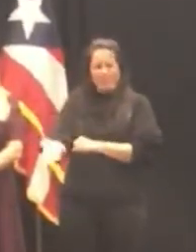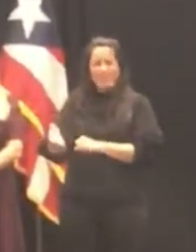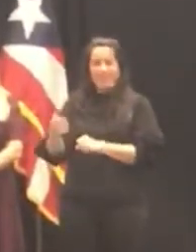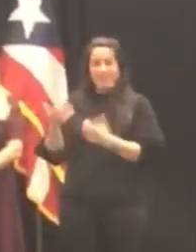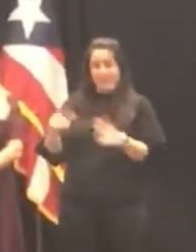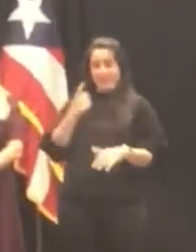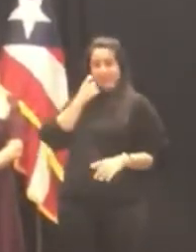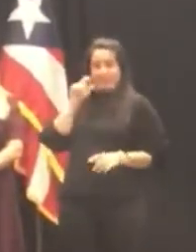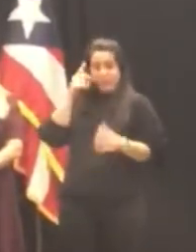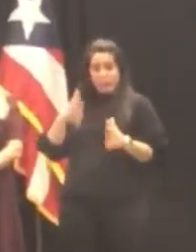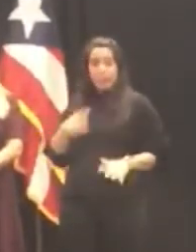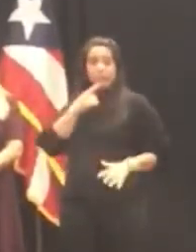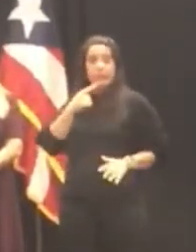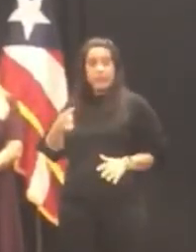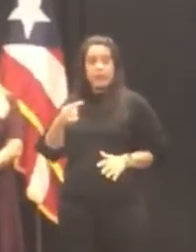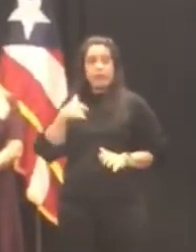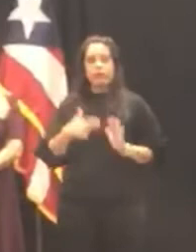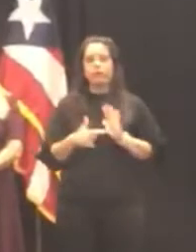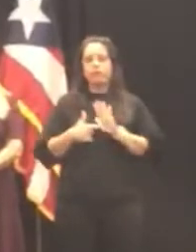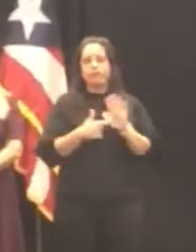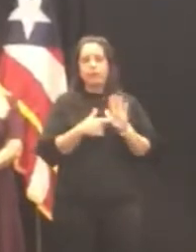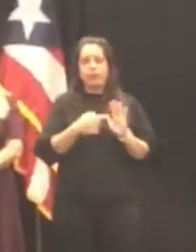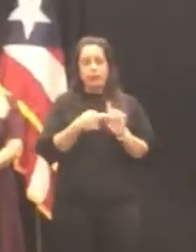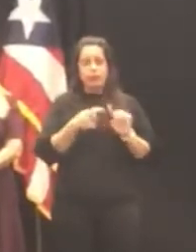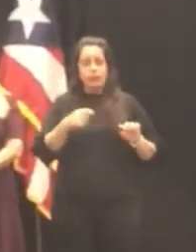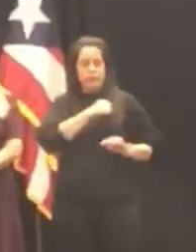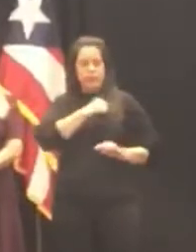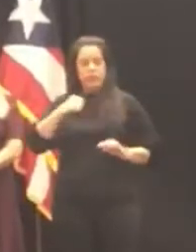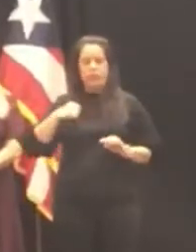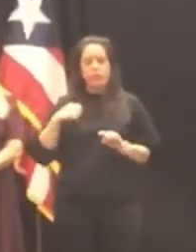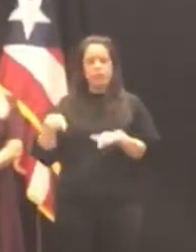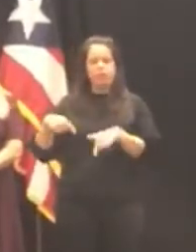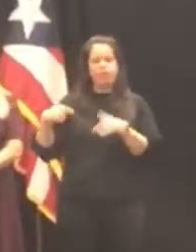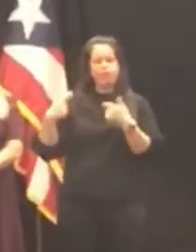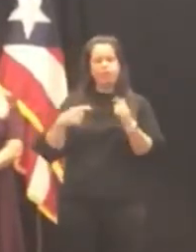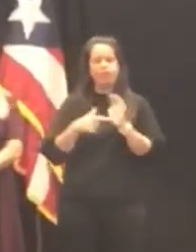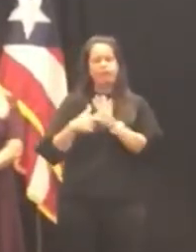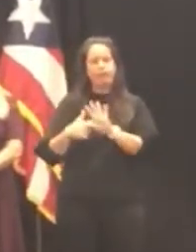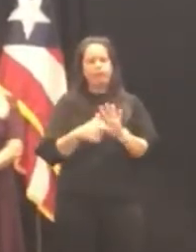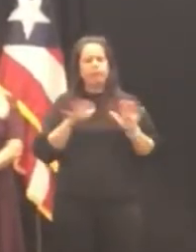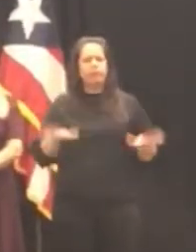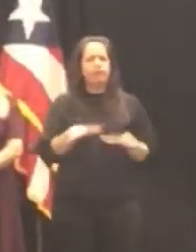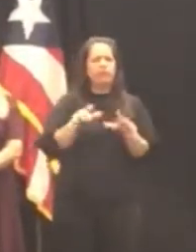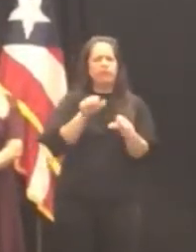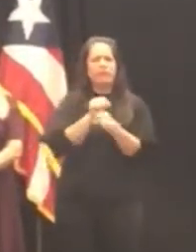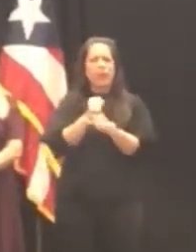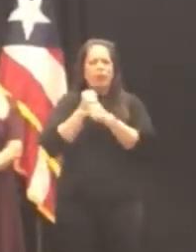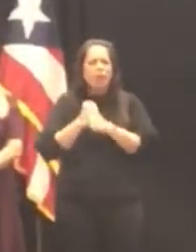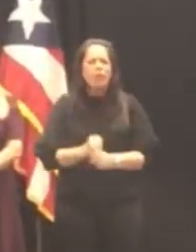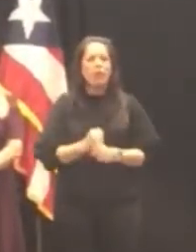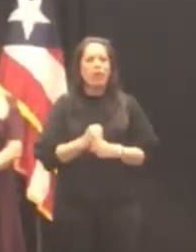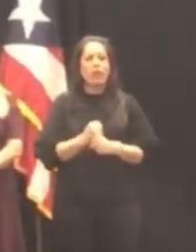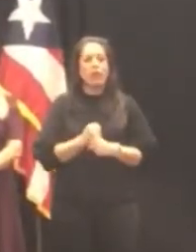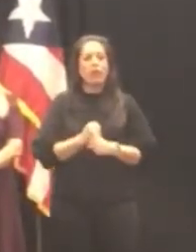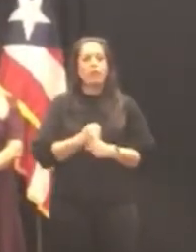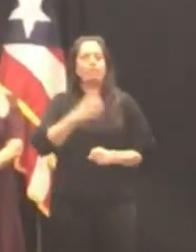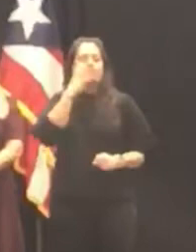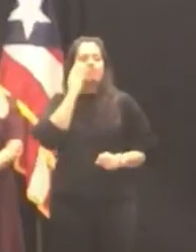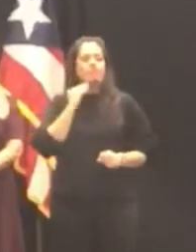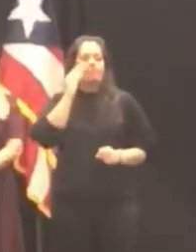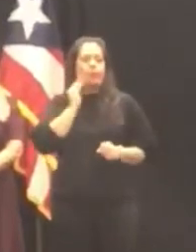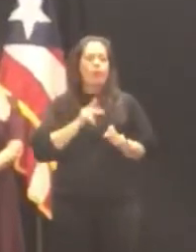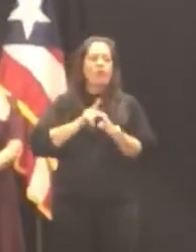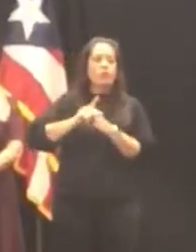gobernadora me presento ante el Senado con una trayectoria de vida de trabajo intenso y experiencias